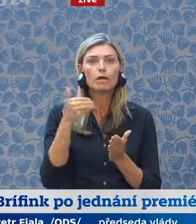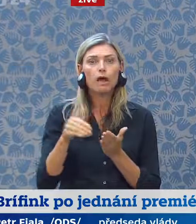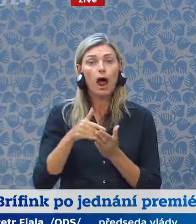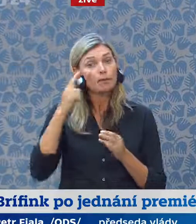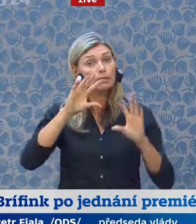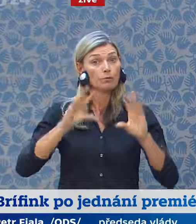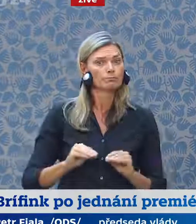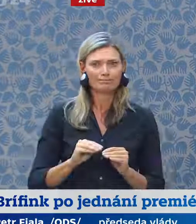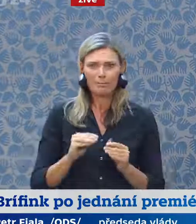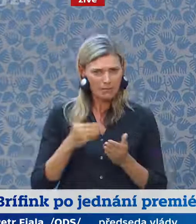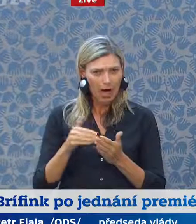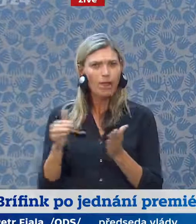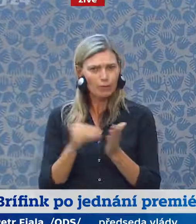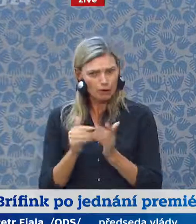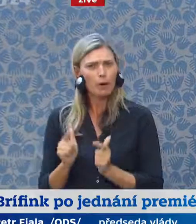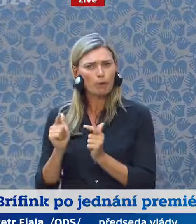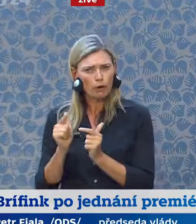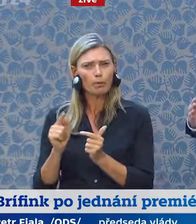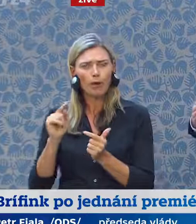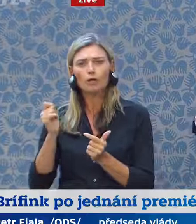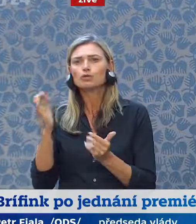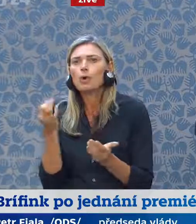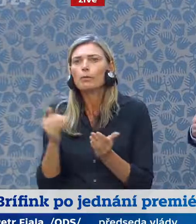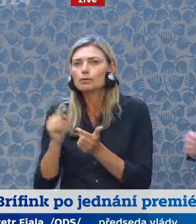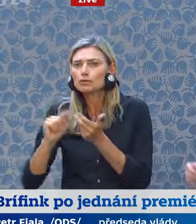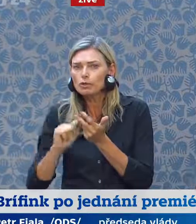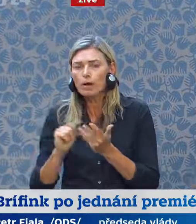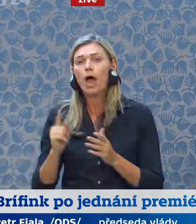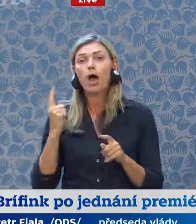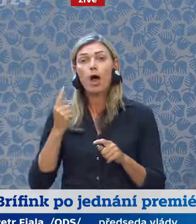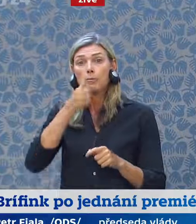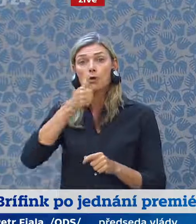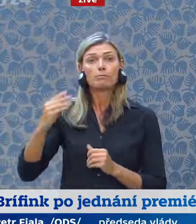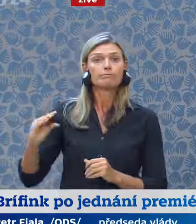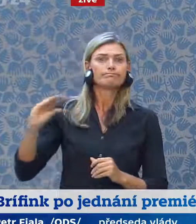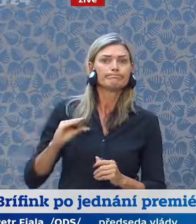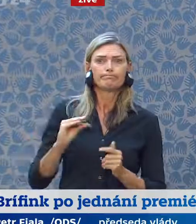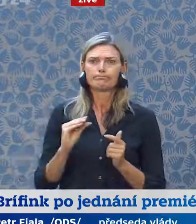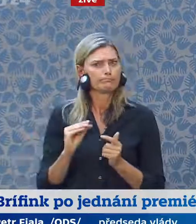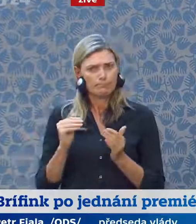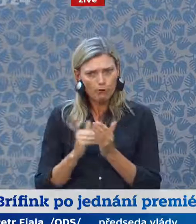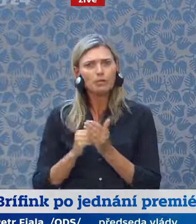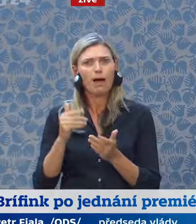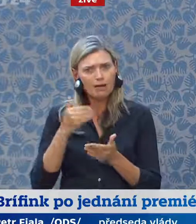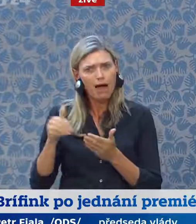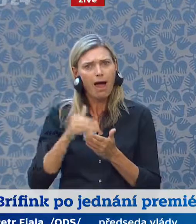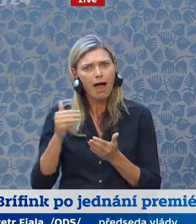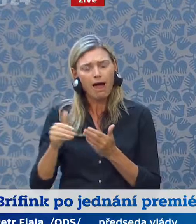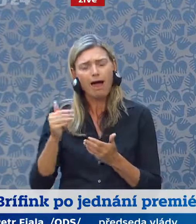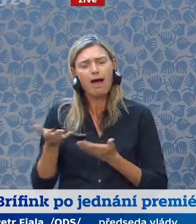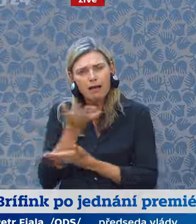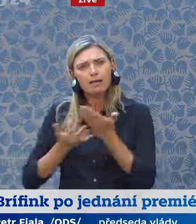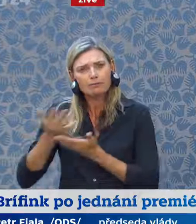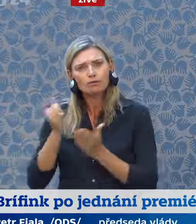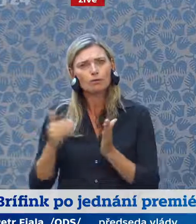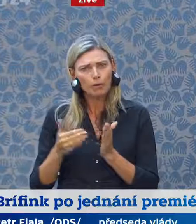Ukrajiny v nejbližší době i jsme se bavili o nějaké dlouhodobé perspektivě. Myslím, že s velkým porozuměním se